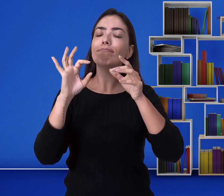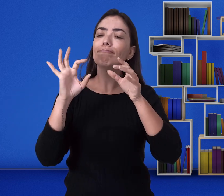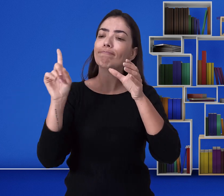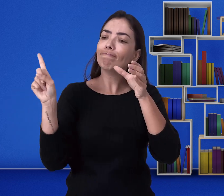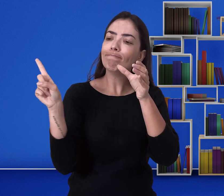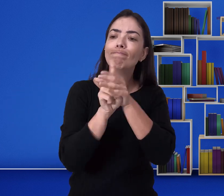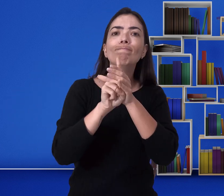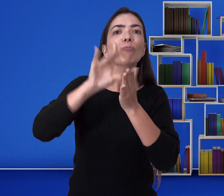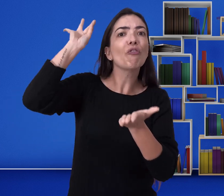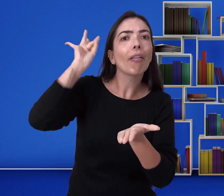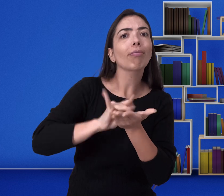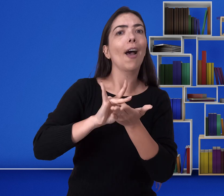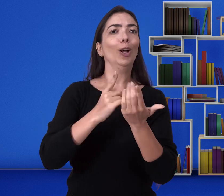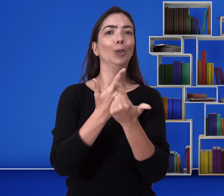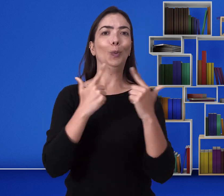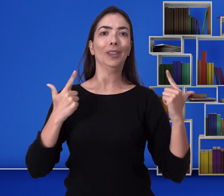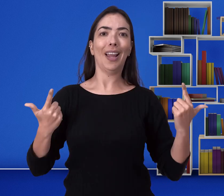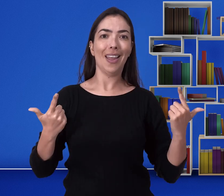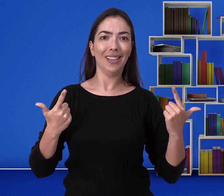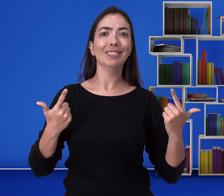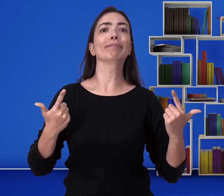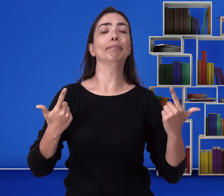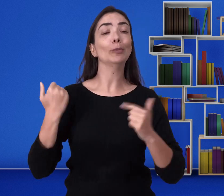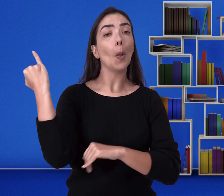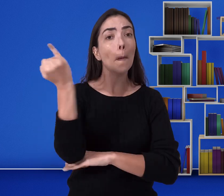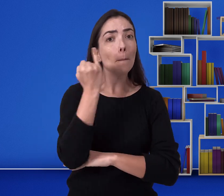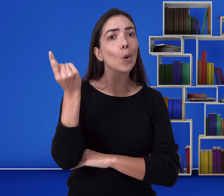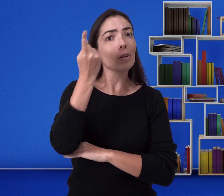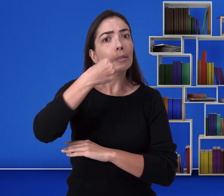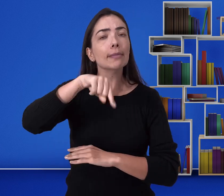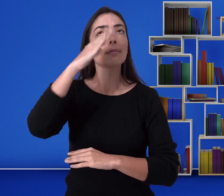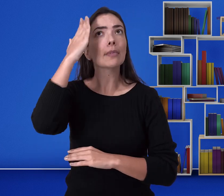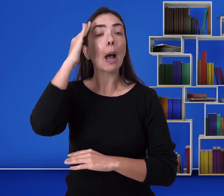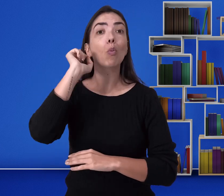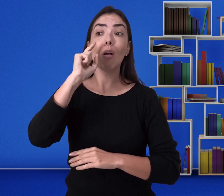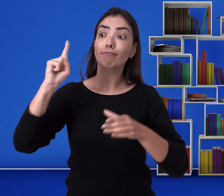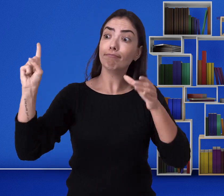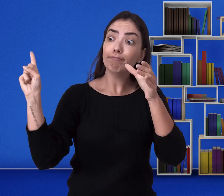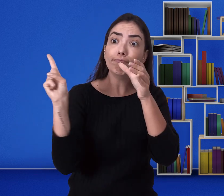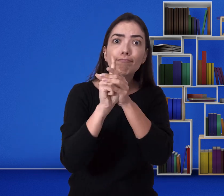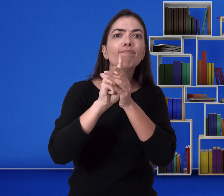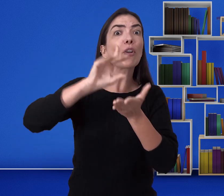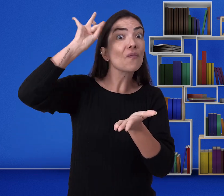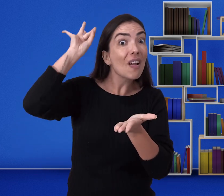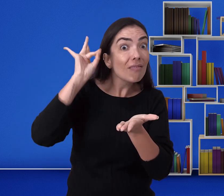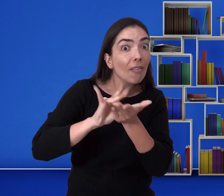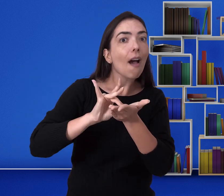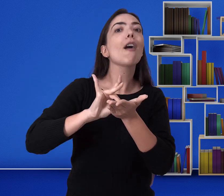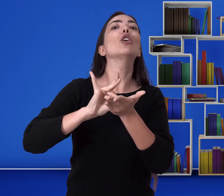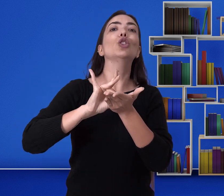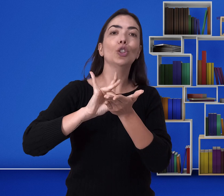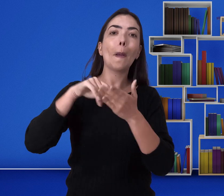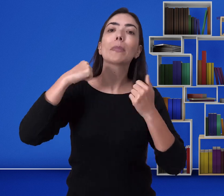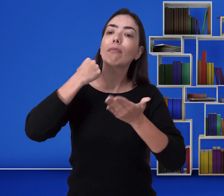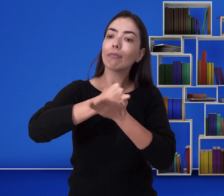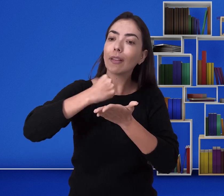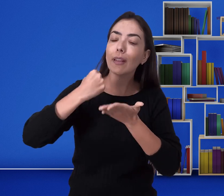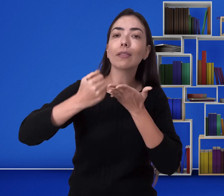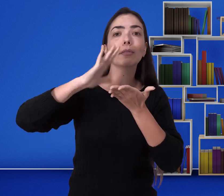trabalho. É importante que vocês compreendam que a inclusão precisa ocorrer verdadeiramente, com